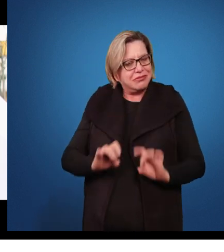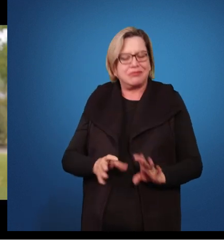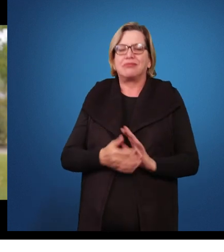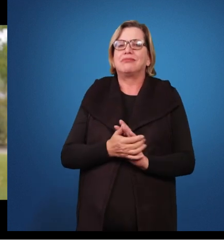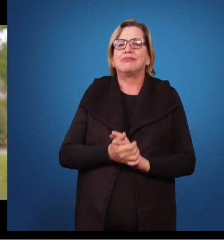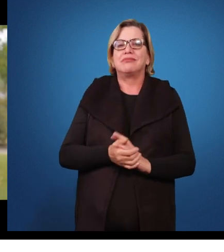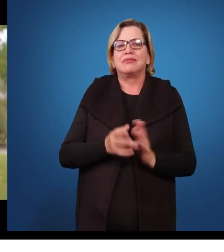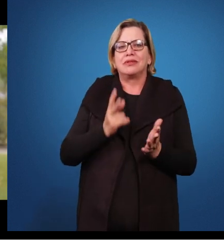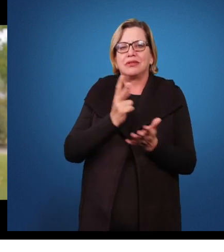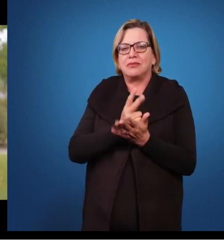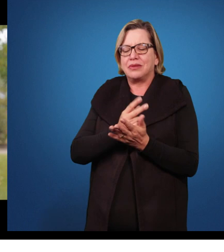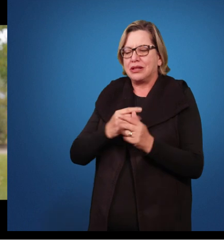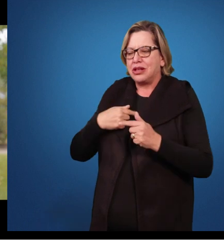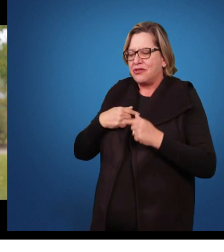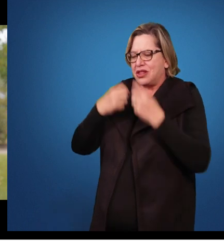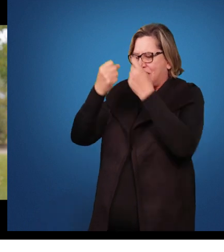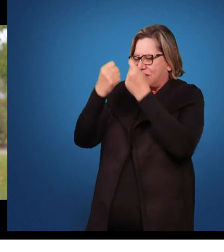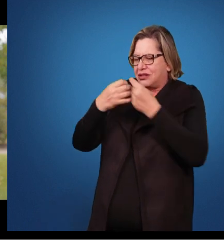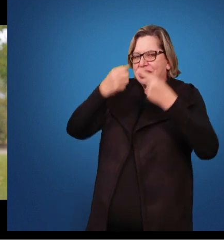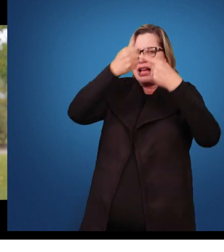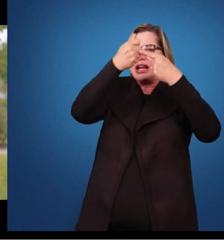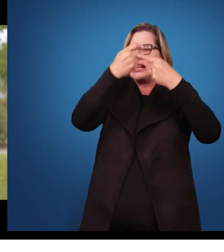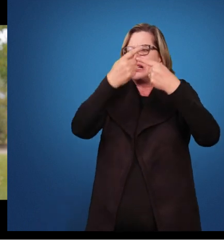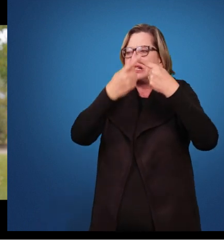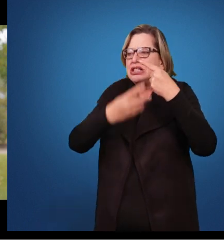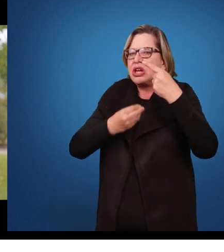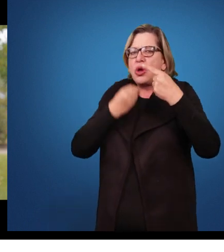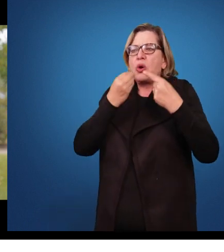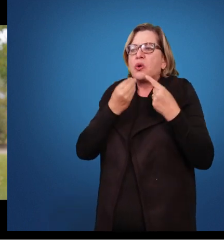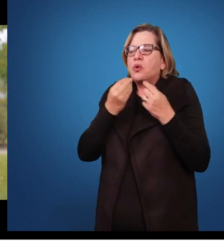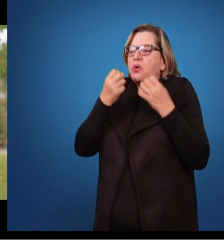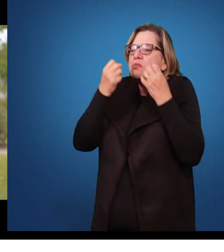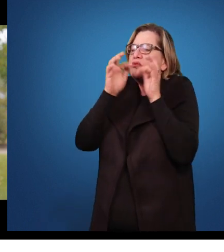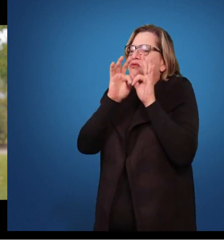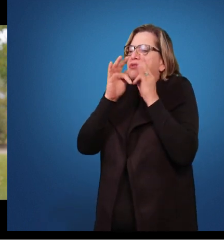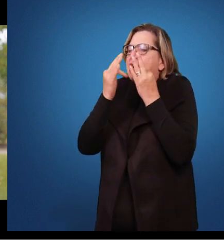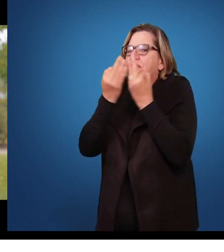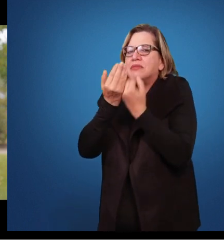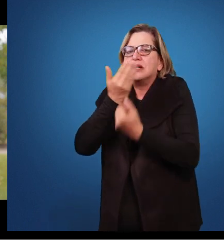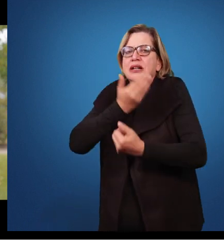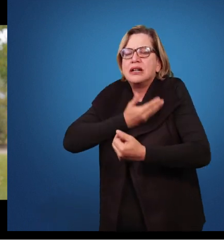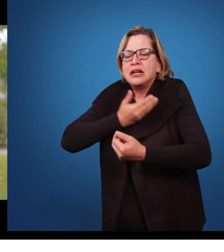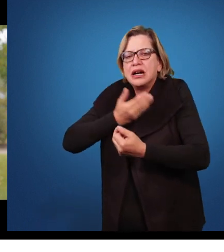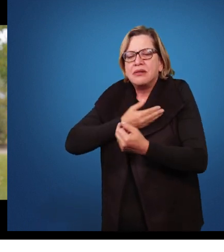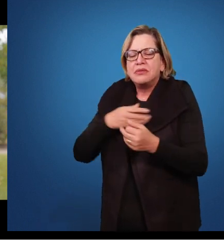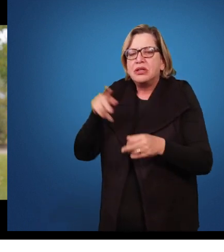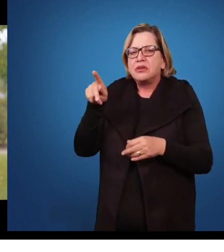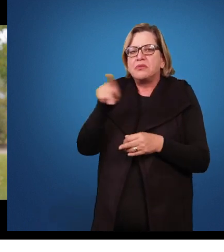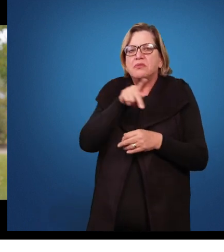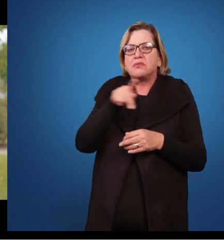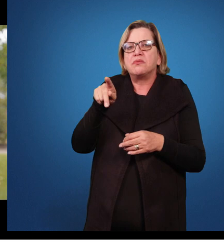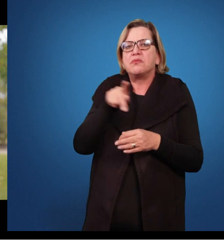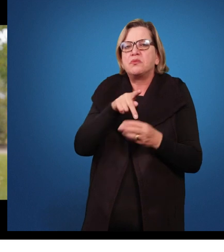A partir dessas características, como é que uma família, como é que amigos, como que docentes, enfim,